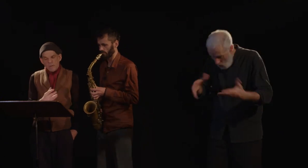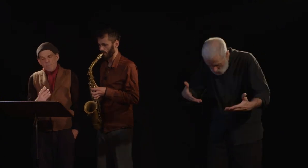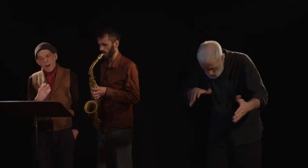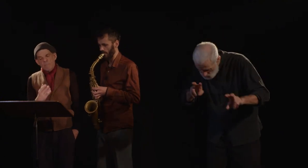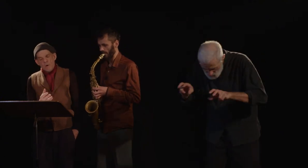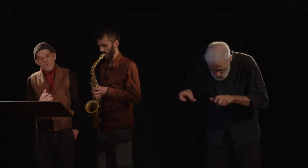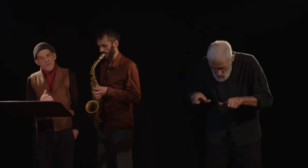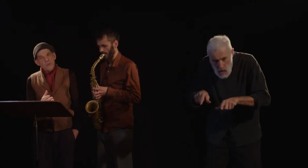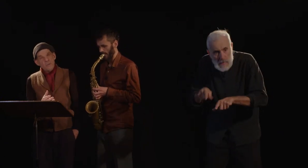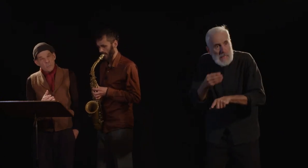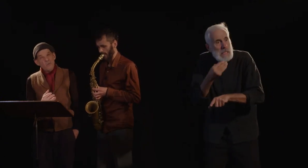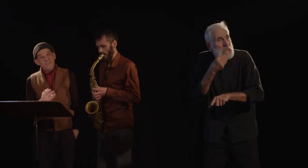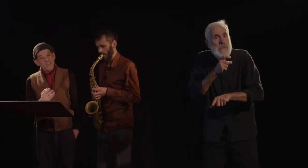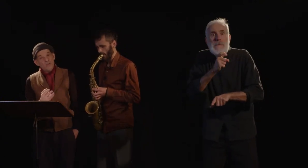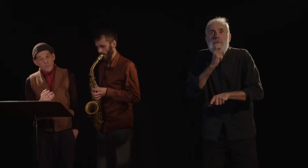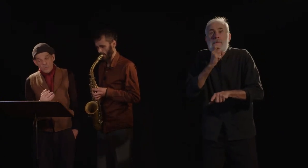'il n'avait pas mangé depuis six jours.